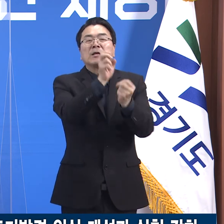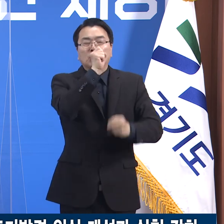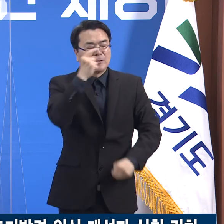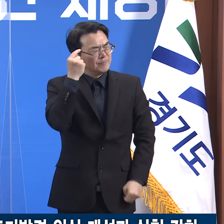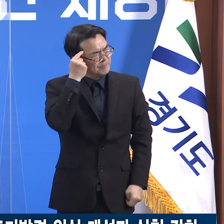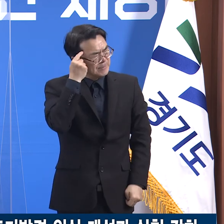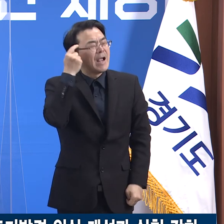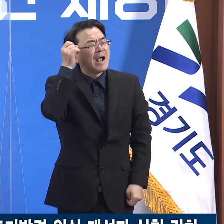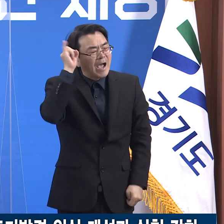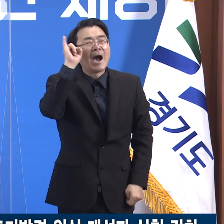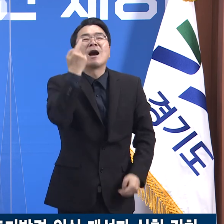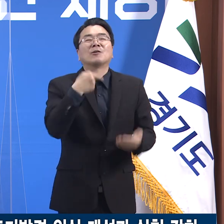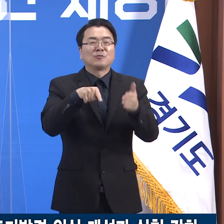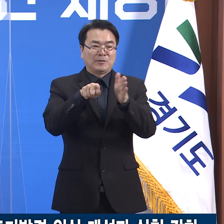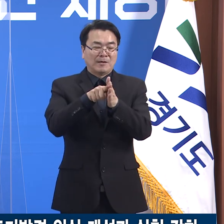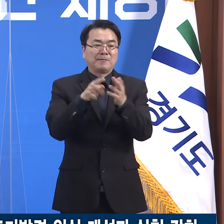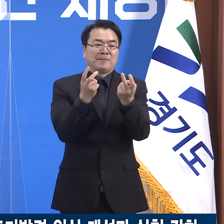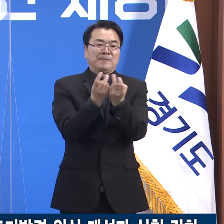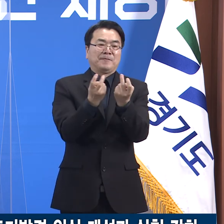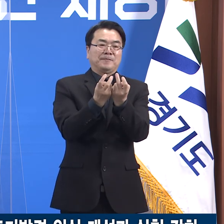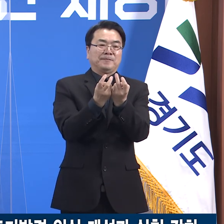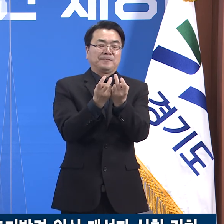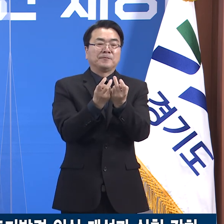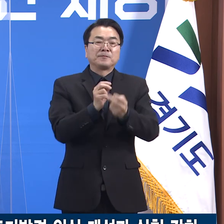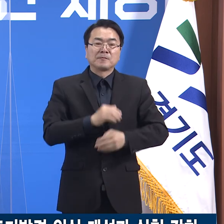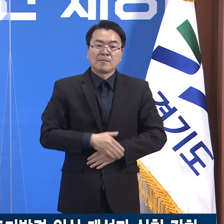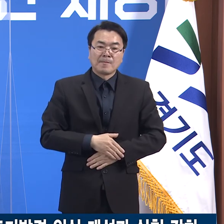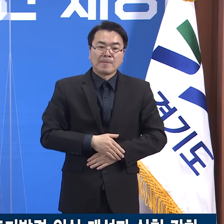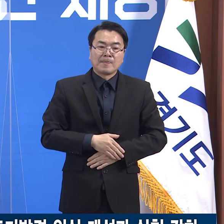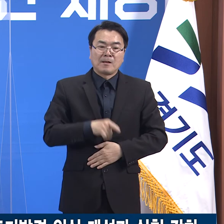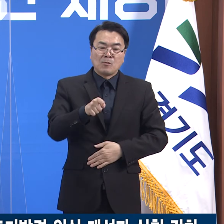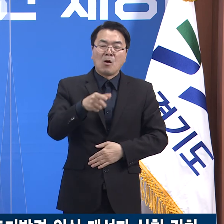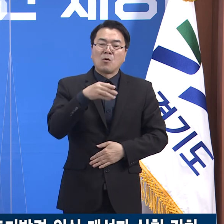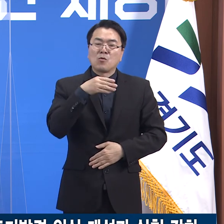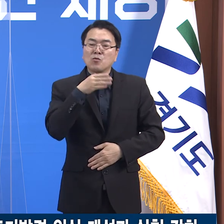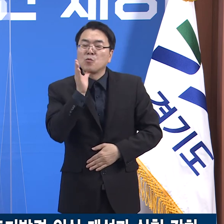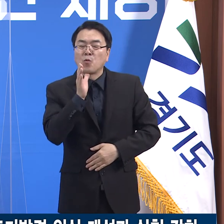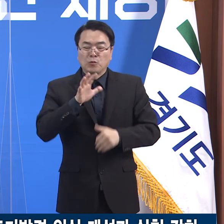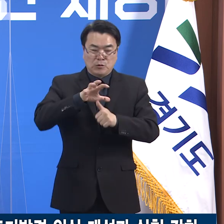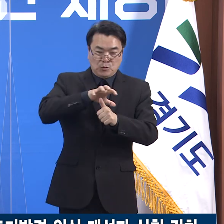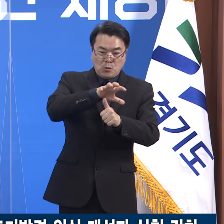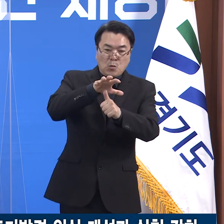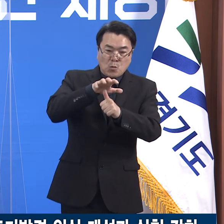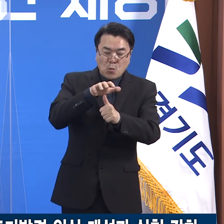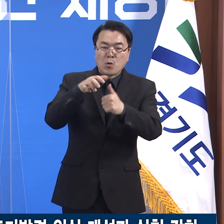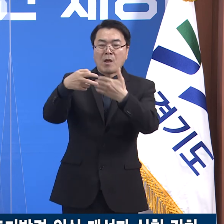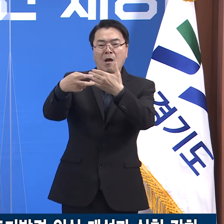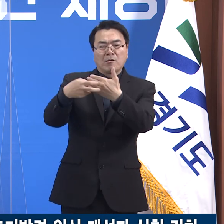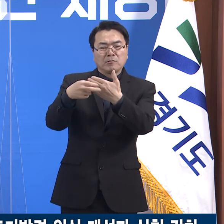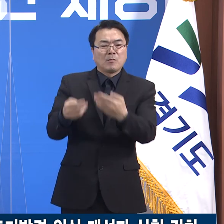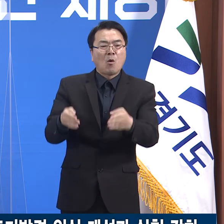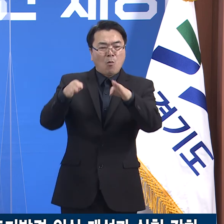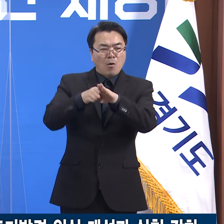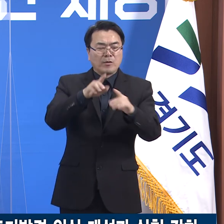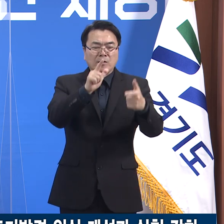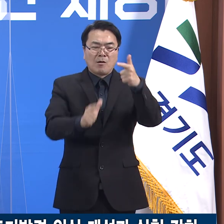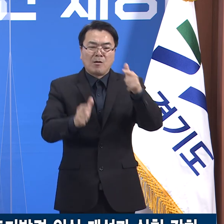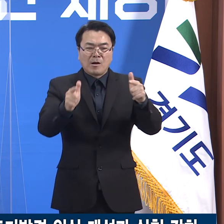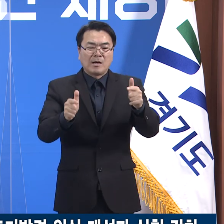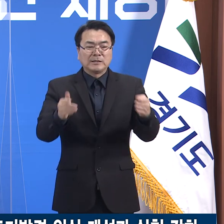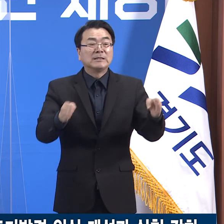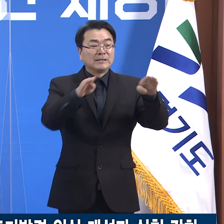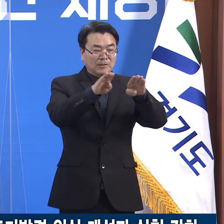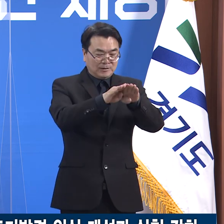있습니다. 대상은 도내 노인 요양시설 3,966개 중 각 시군의 추천을 받은